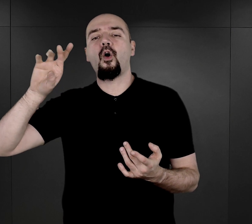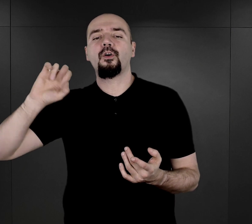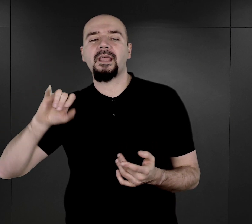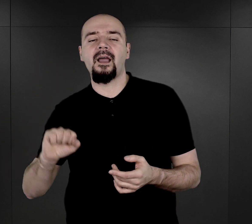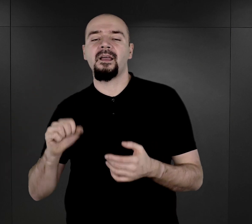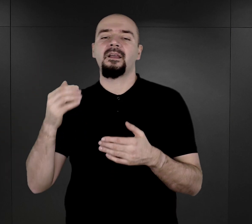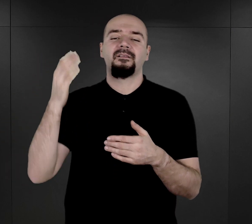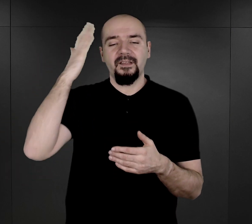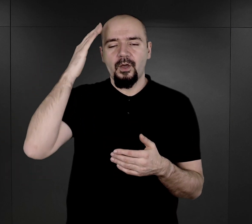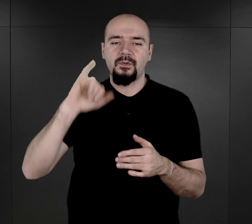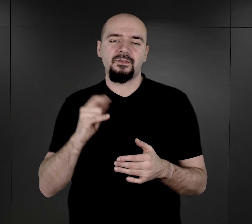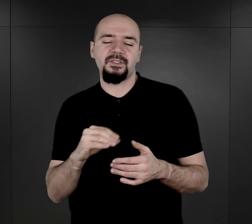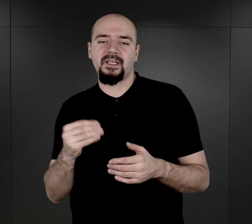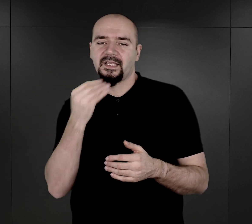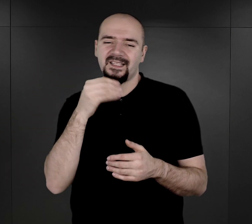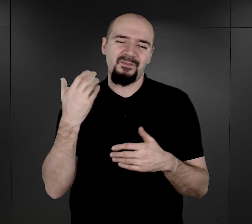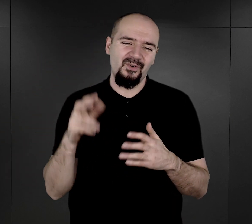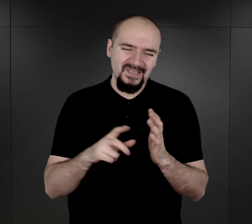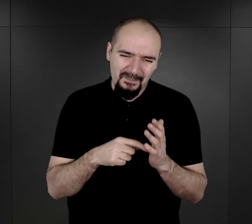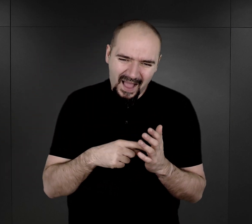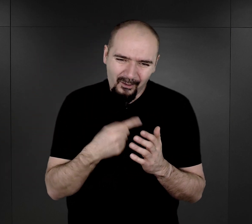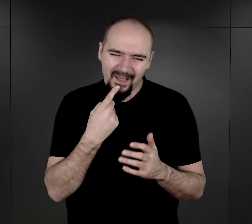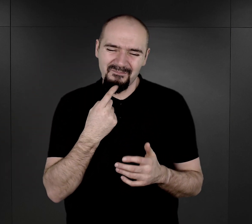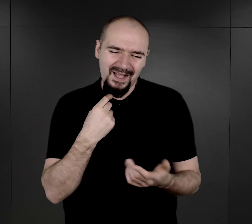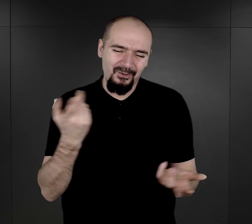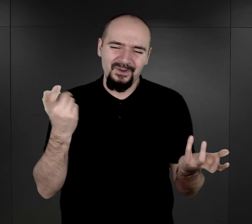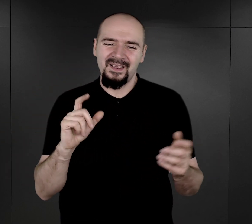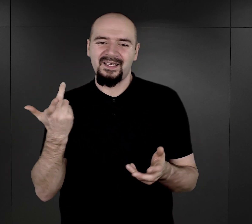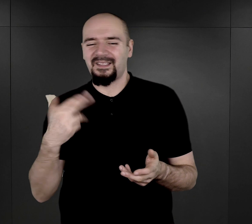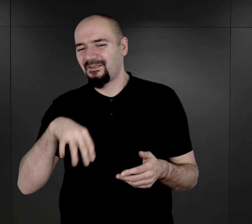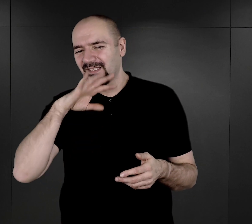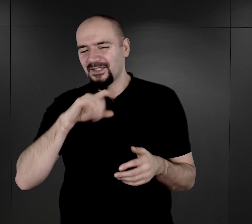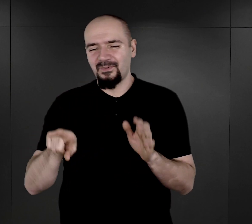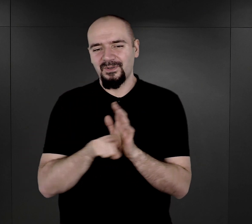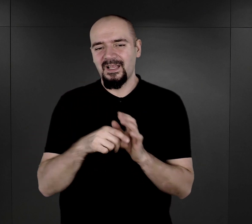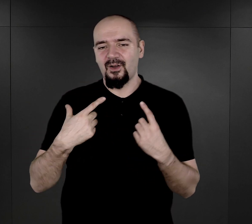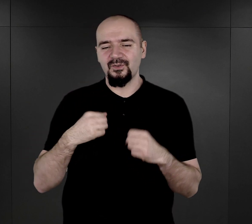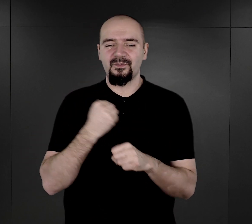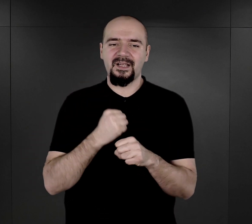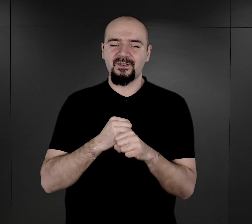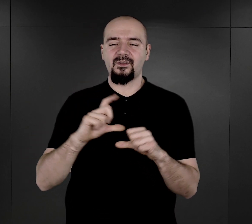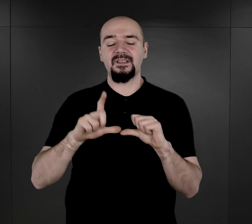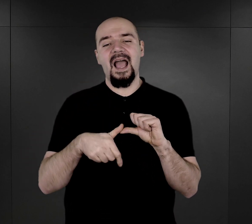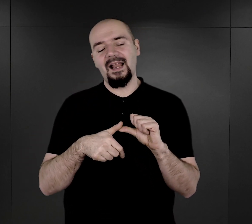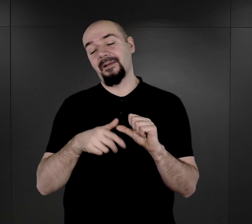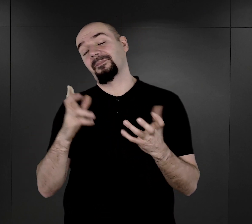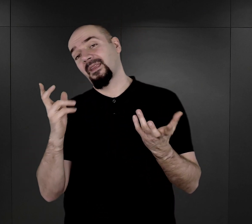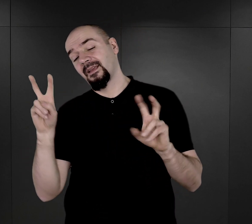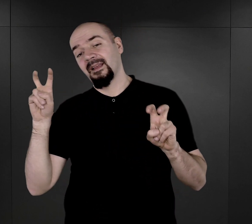przydziały były skromne i niewystarczające dla więźniów pracujących. Ale teoretycznie one miały